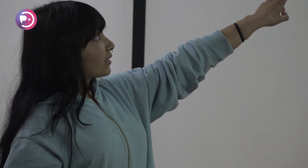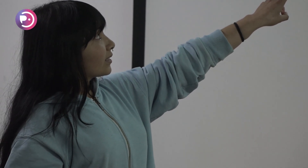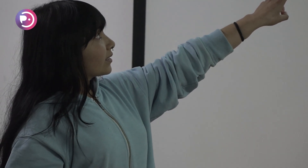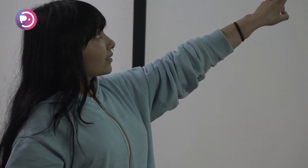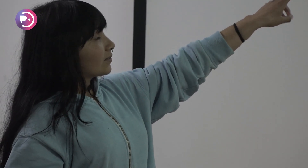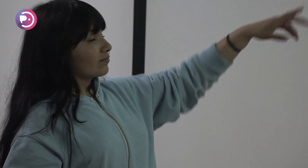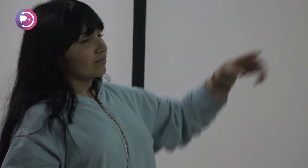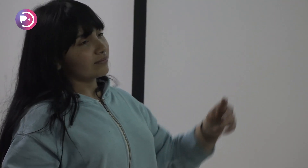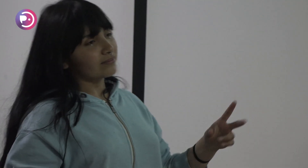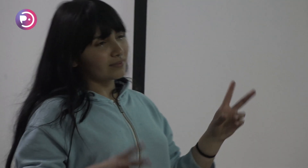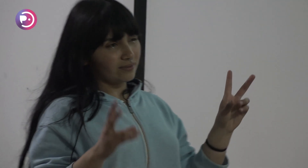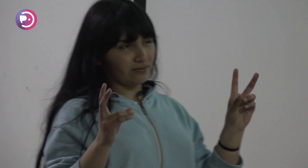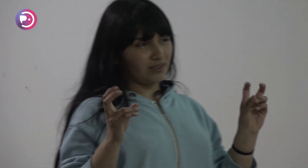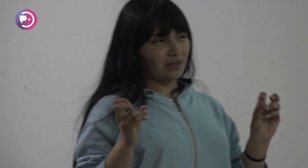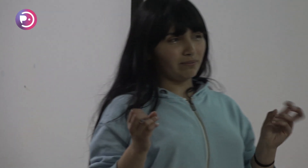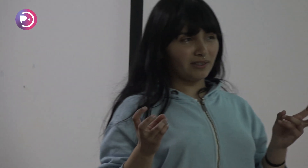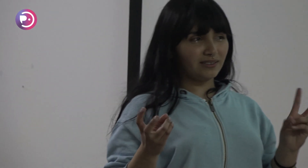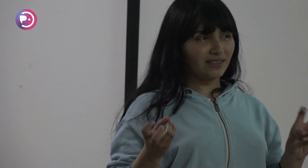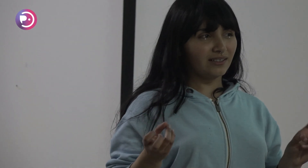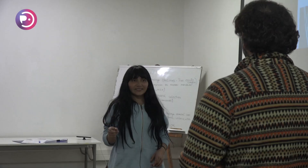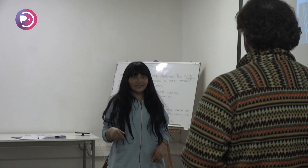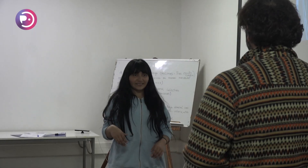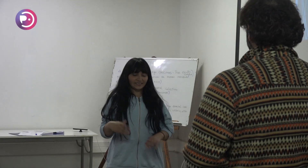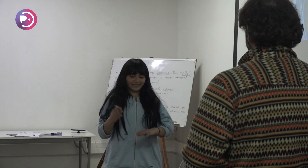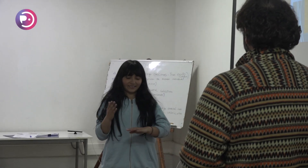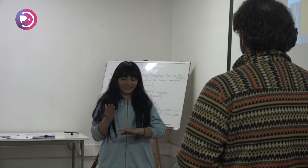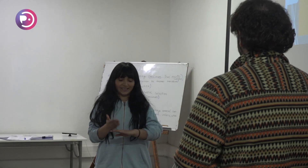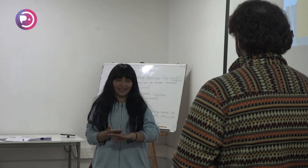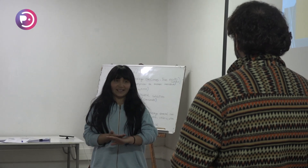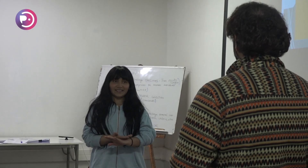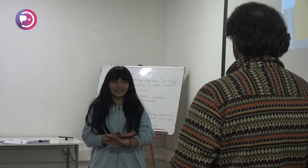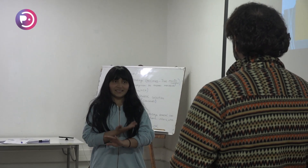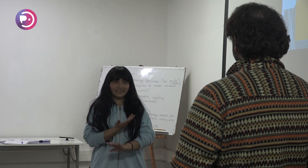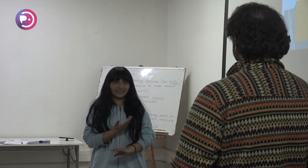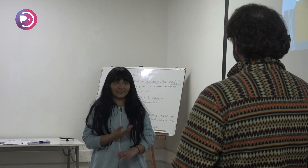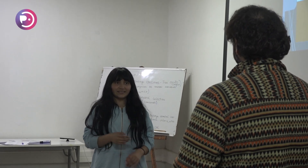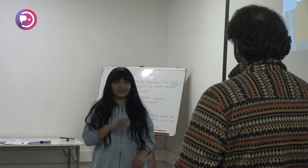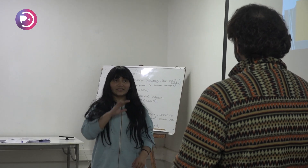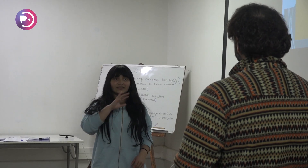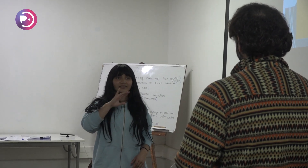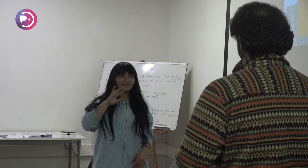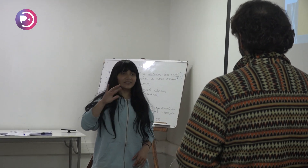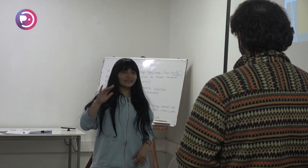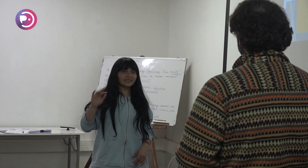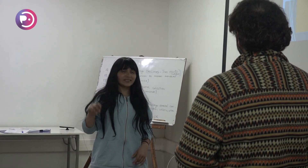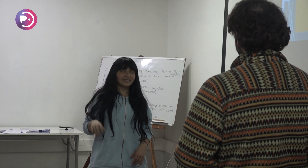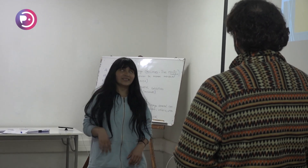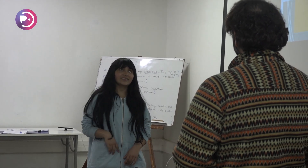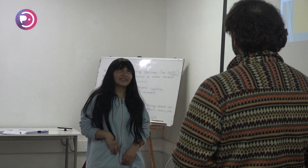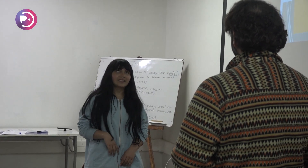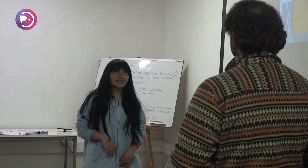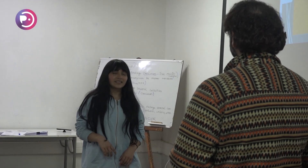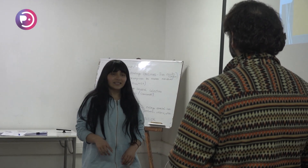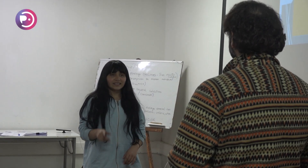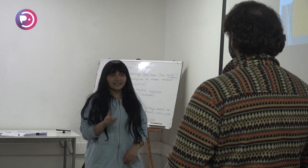sinceramente, no hay como mucho avance. En los Juegos Panamericanos, igual había una persona que estaba hablando en señas.